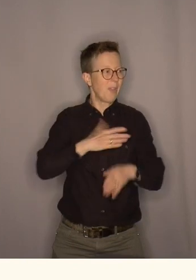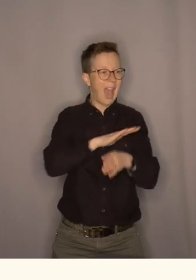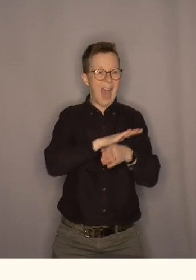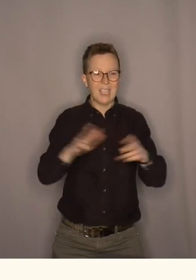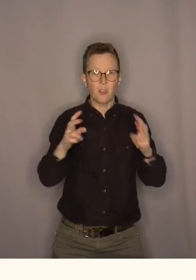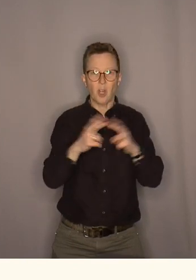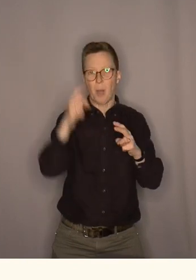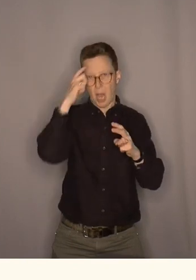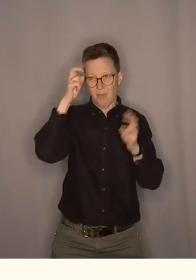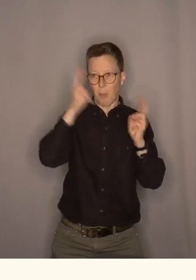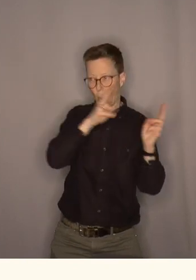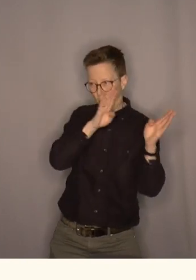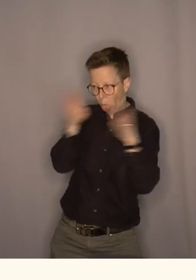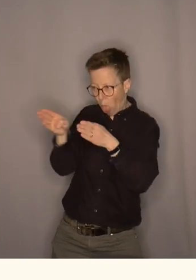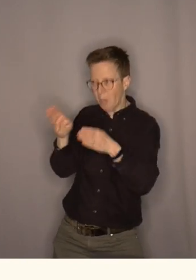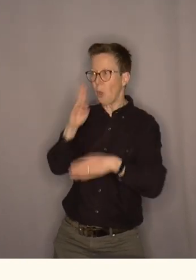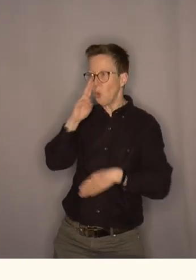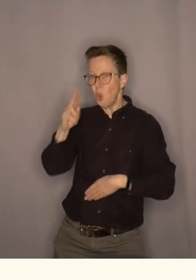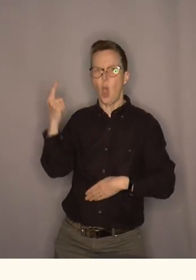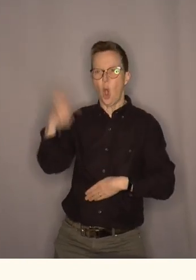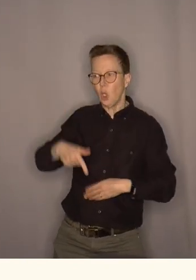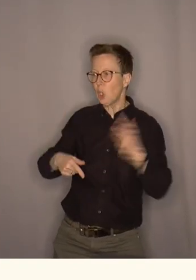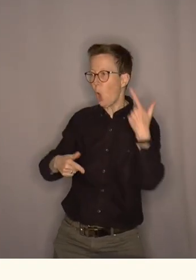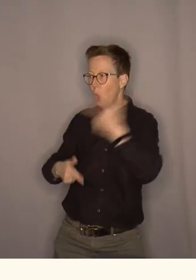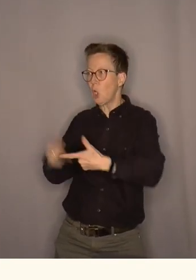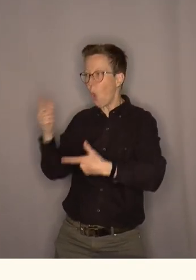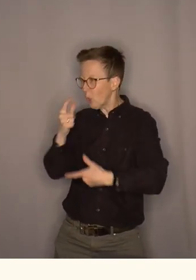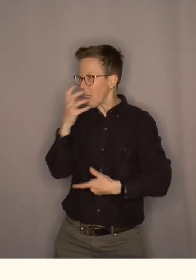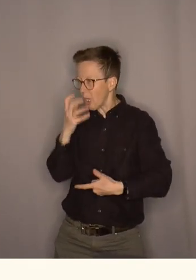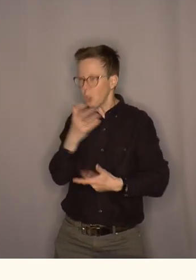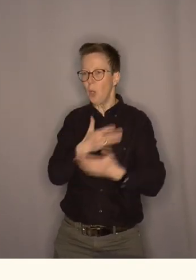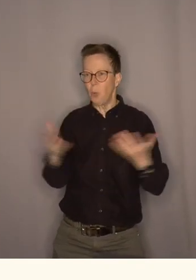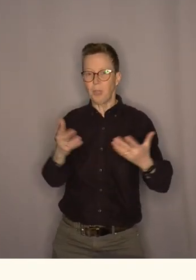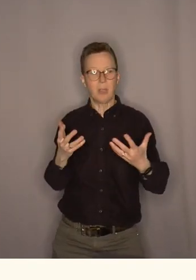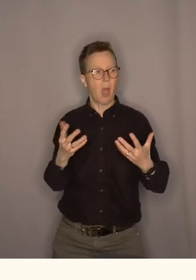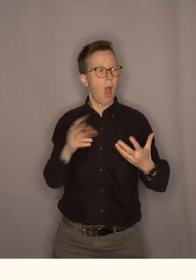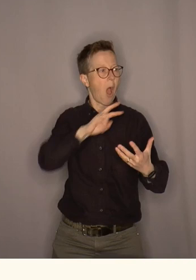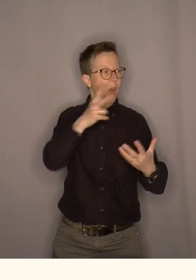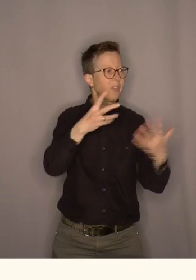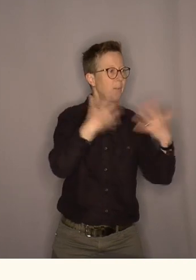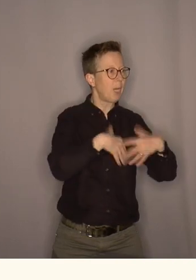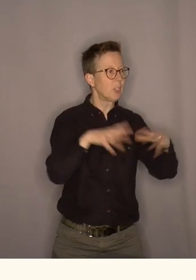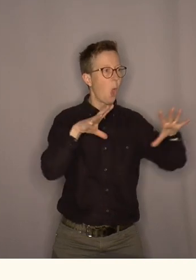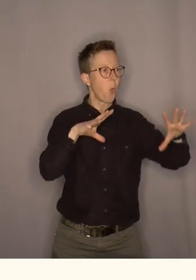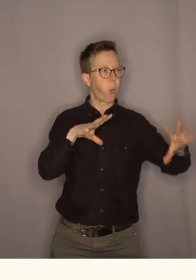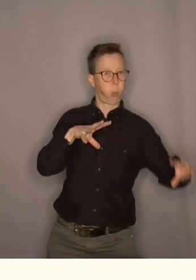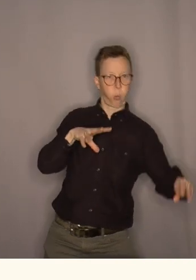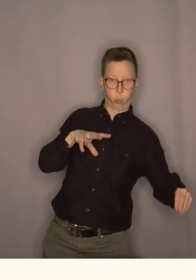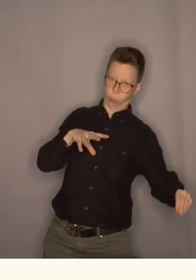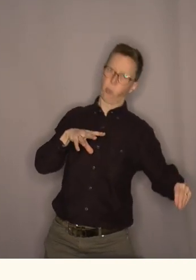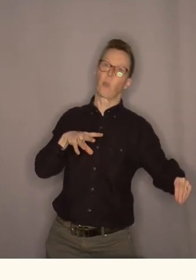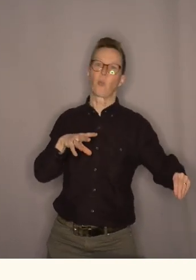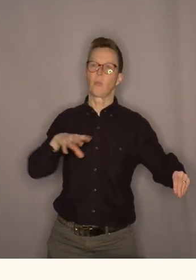bruke på nye oljeventyr uten at det kommer til å suge livskraften ut av de andre bransjene som vi skal leve av.